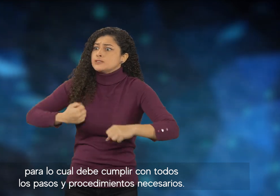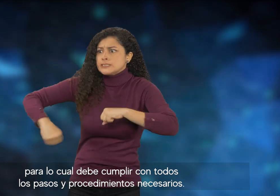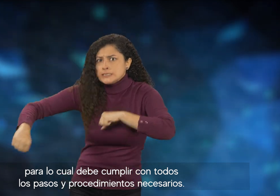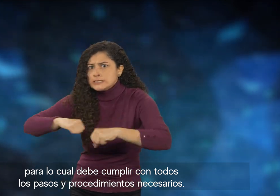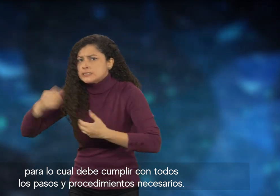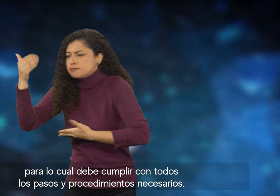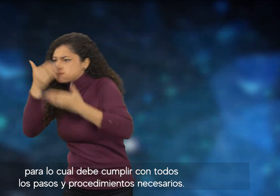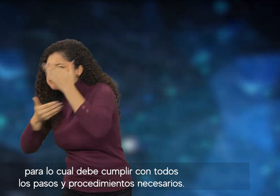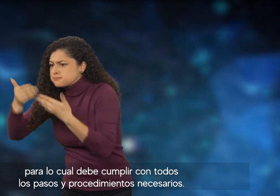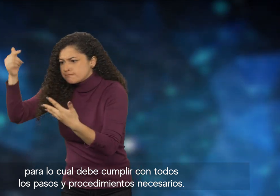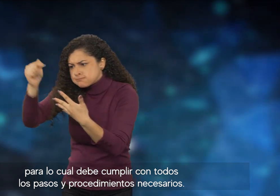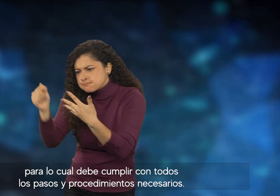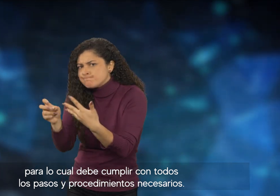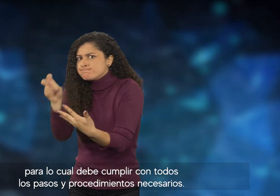procedimientos necesarios.